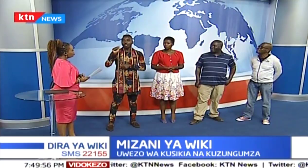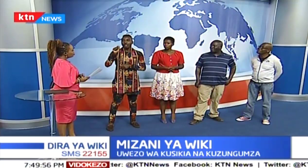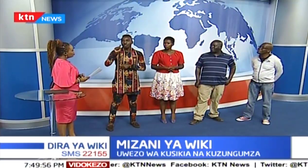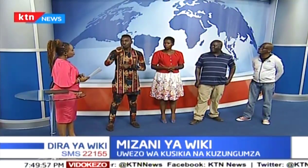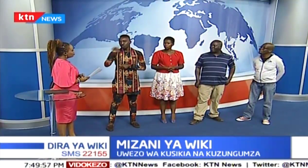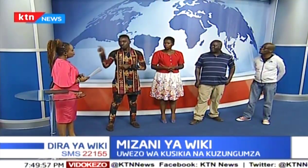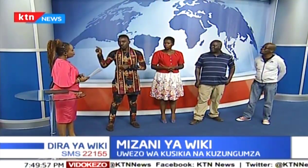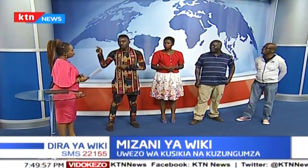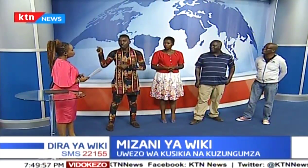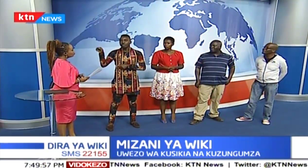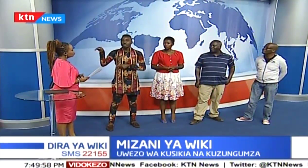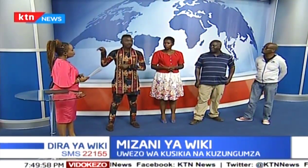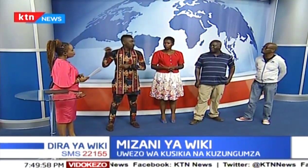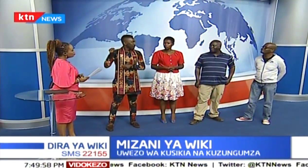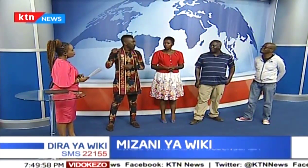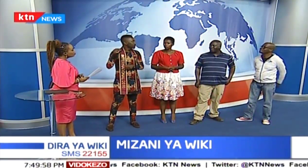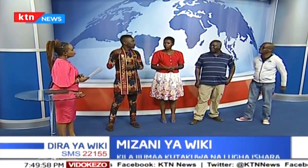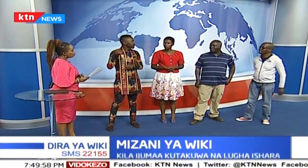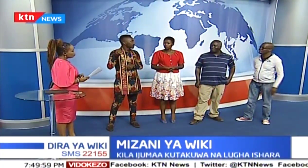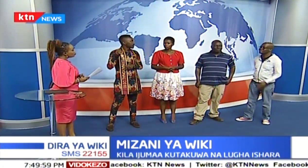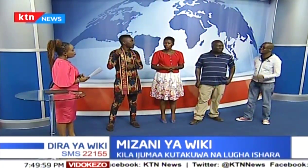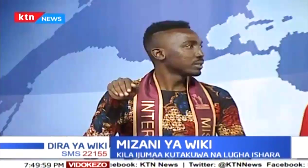Ni muhimu kujua,